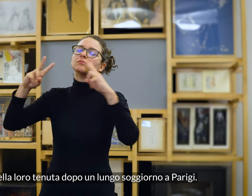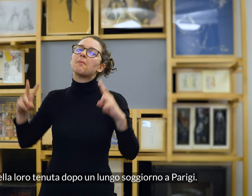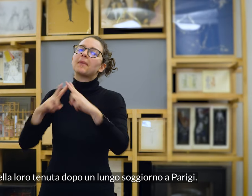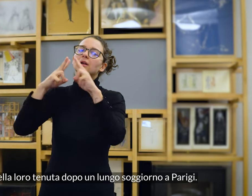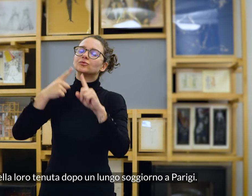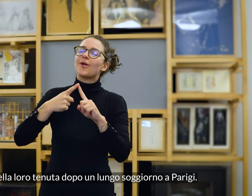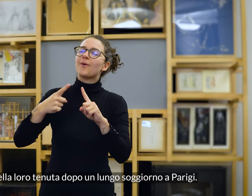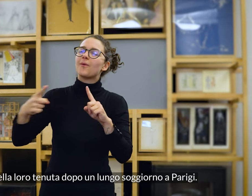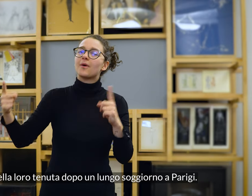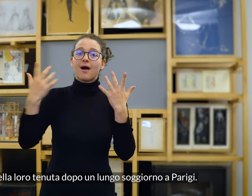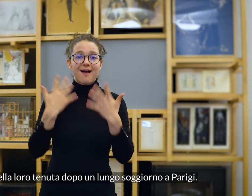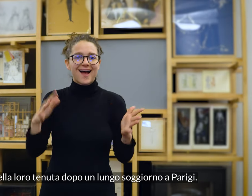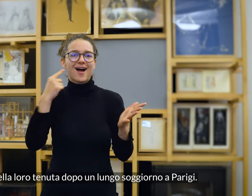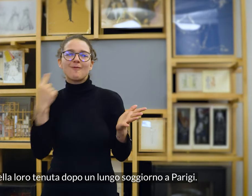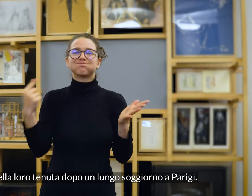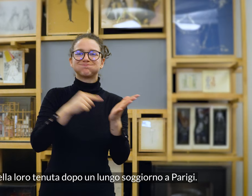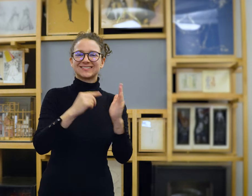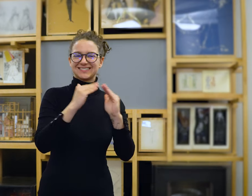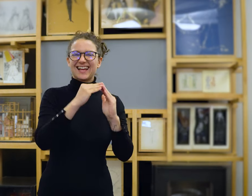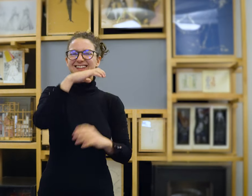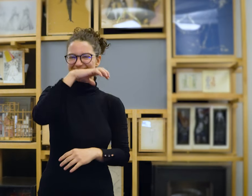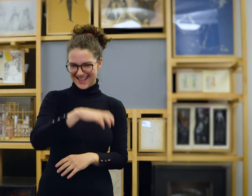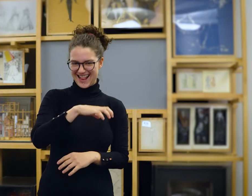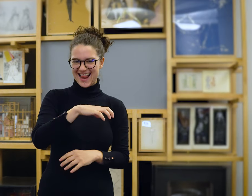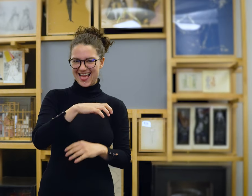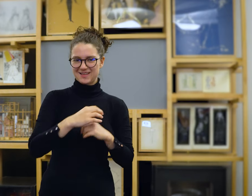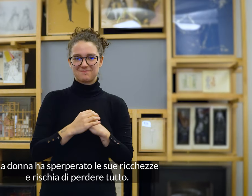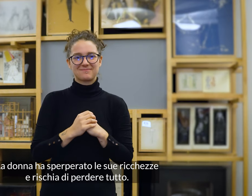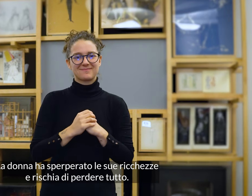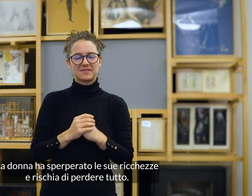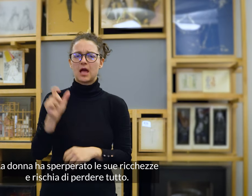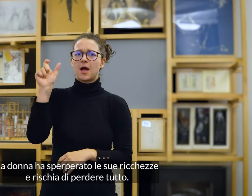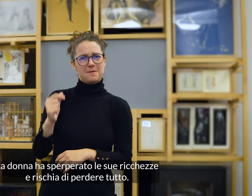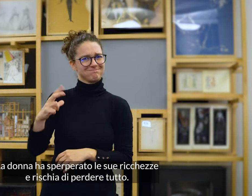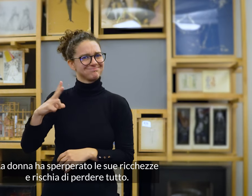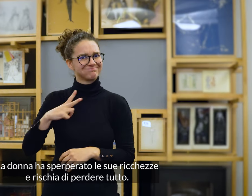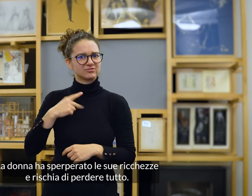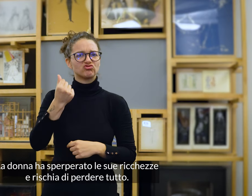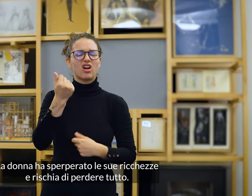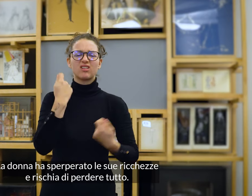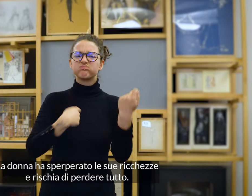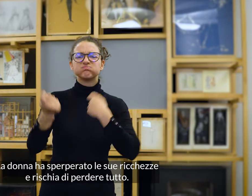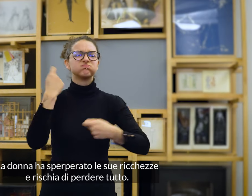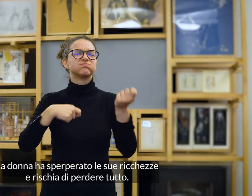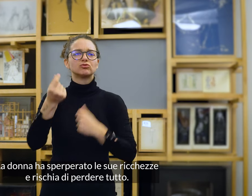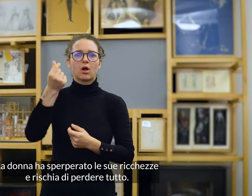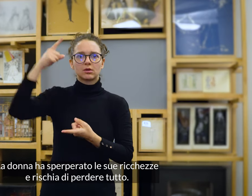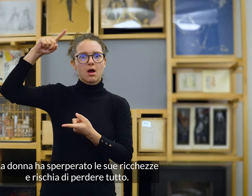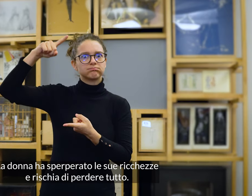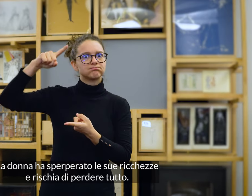lungo soggiorno a Parigi. La donna ha sperperato le sue ricchezze e rischia